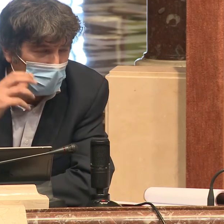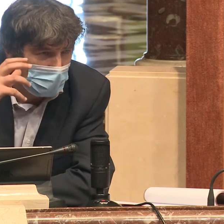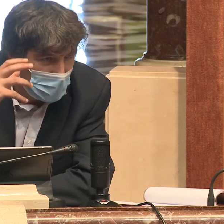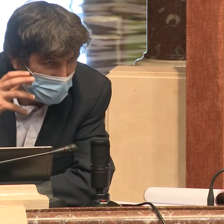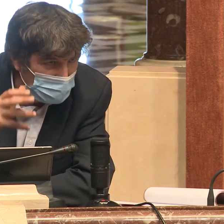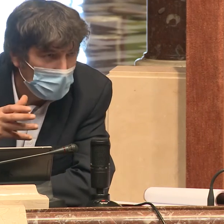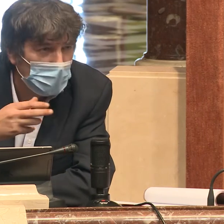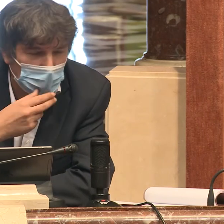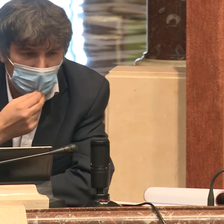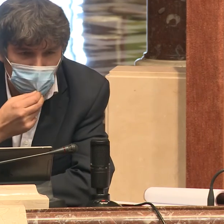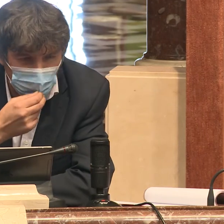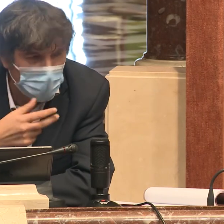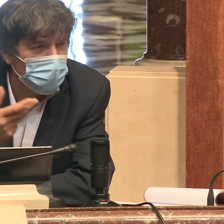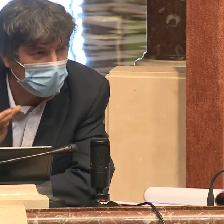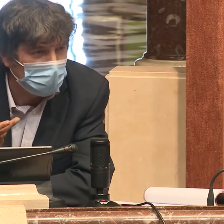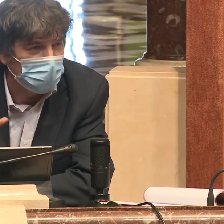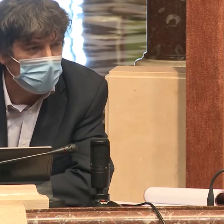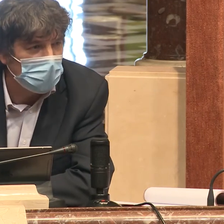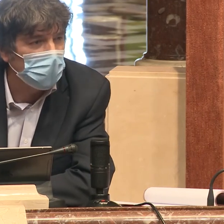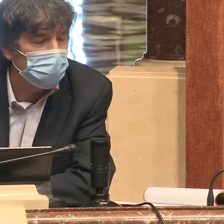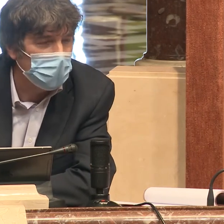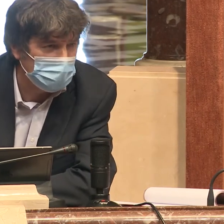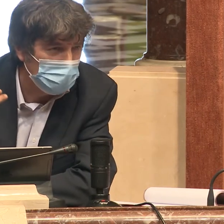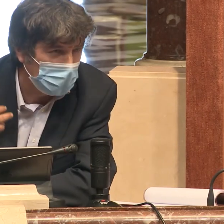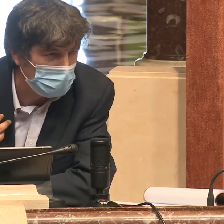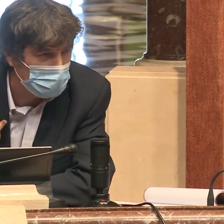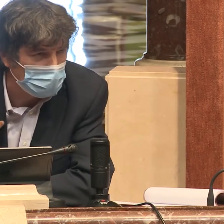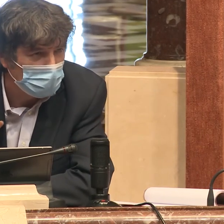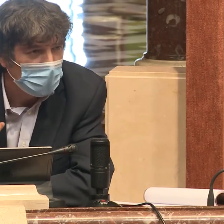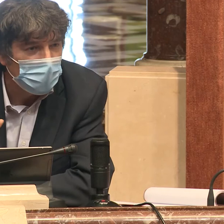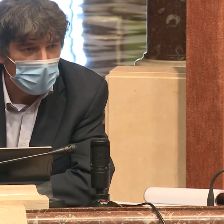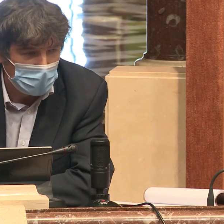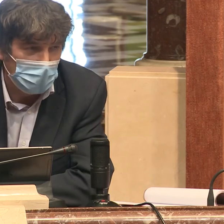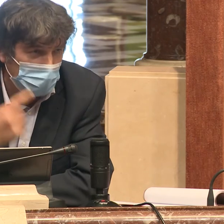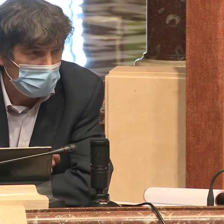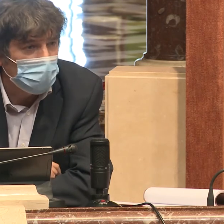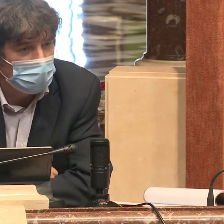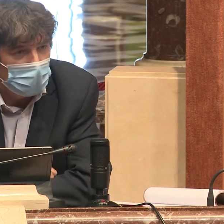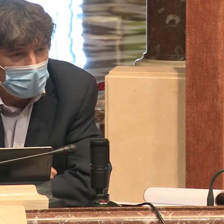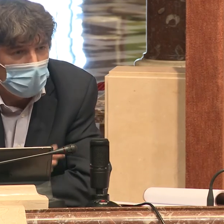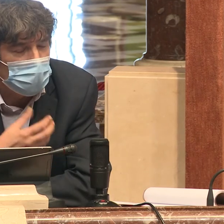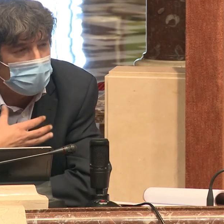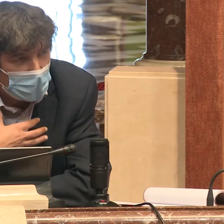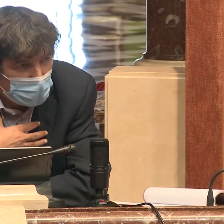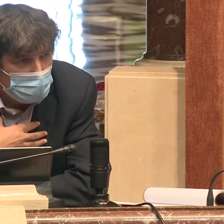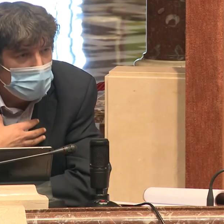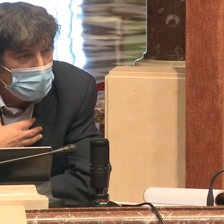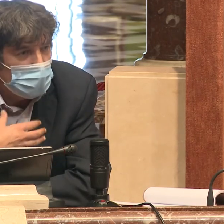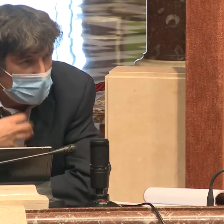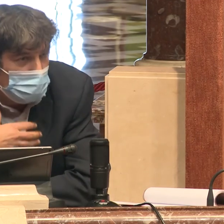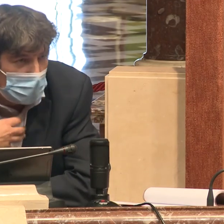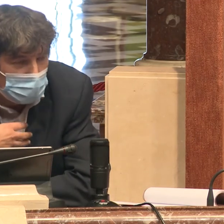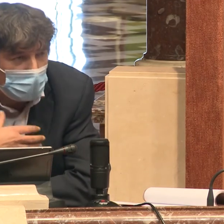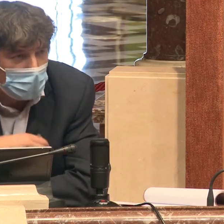esta mañana cobra una relevancia muy importante, es algo que viene siempre con nosotros y que además, como usted decía, lo hemos sufragado